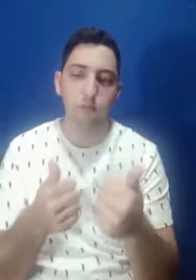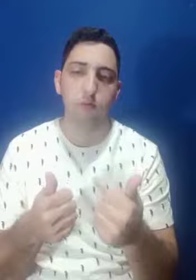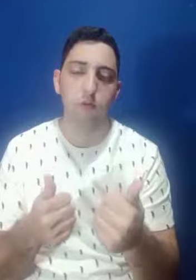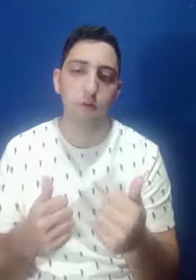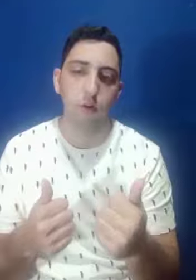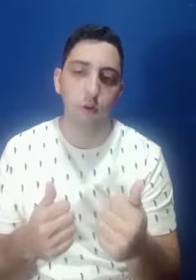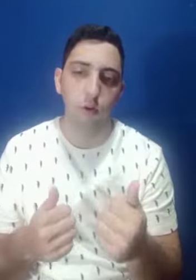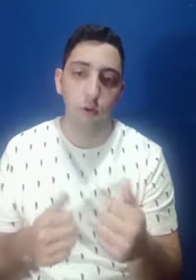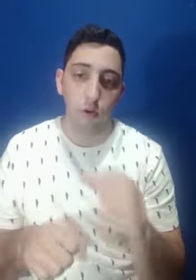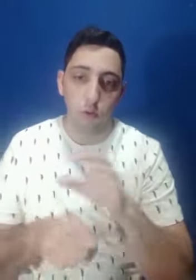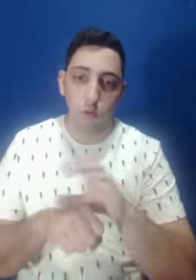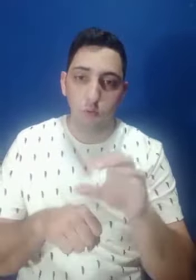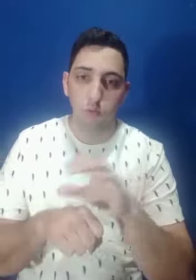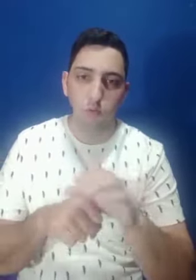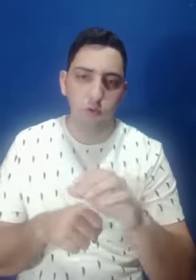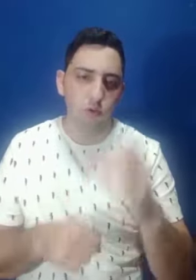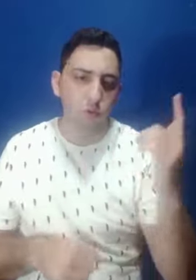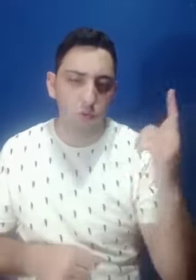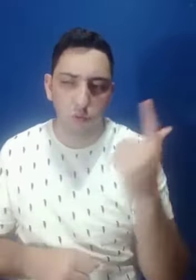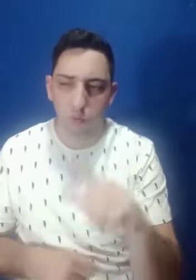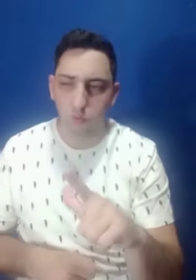sinais no contexto de frases foi muito bom.